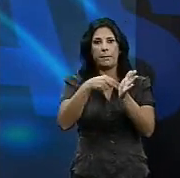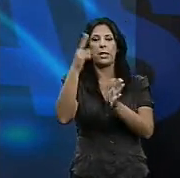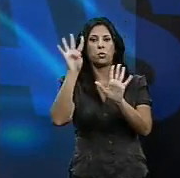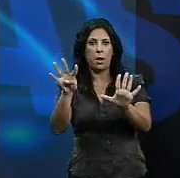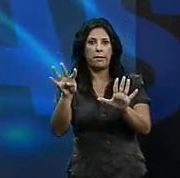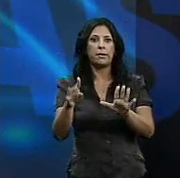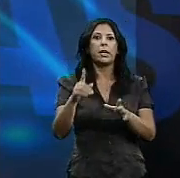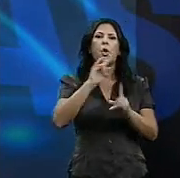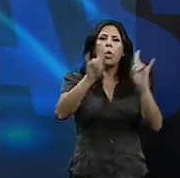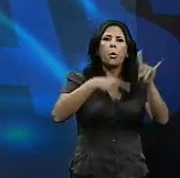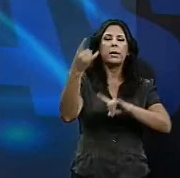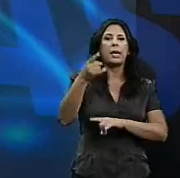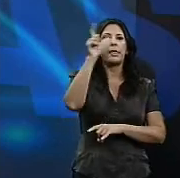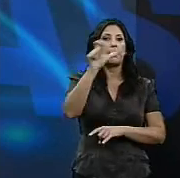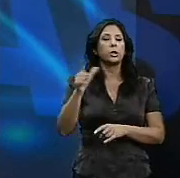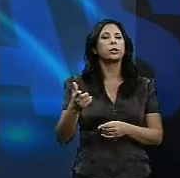duplicado la demanda de asistencia.